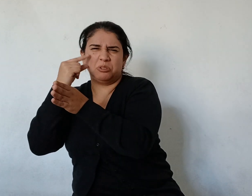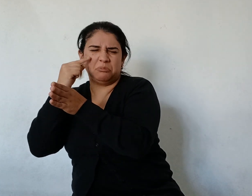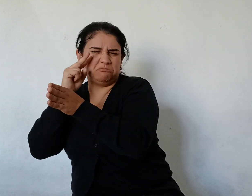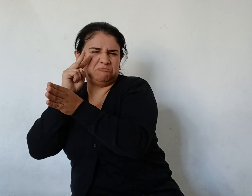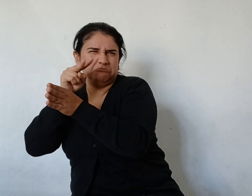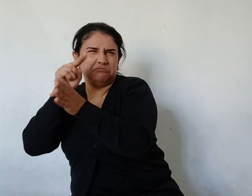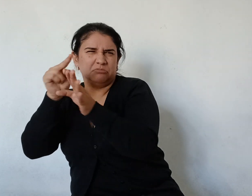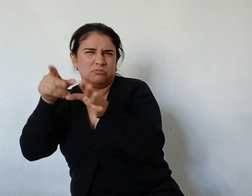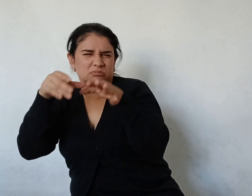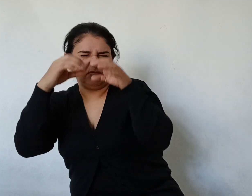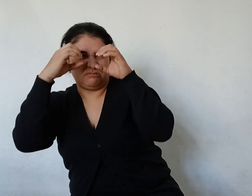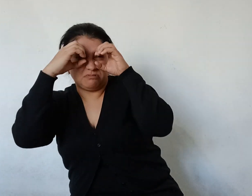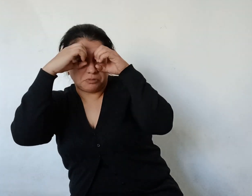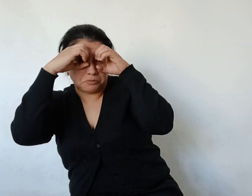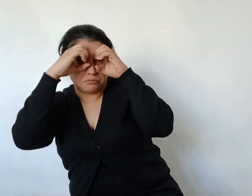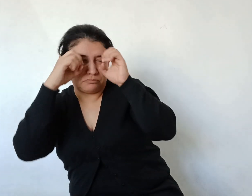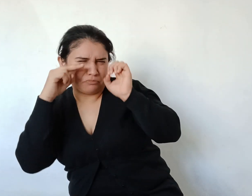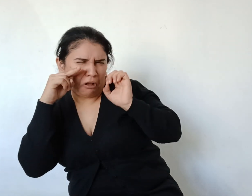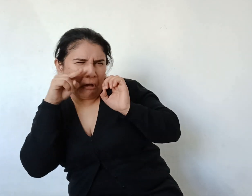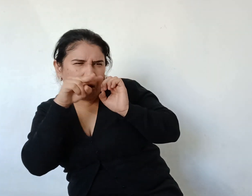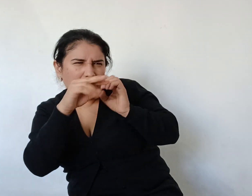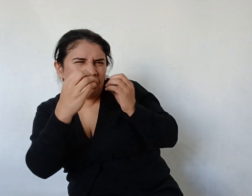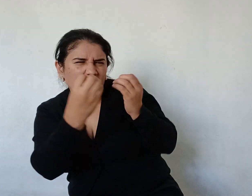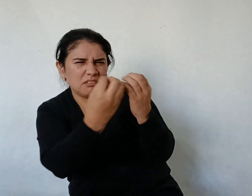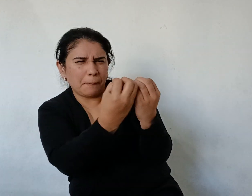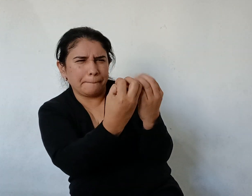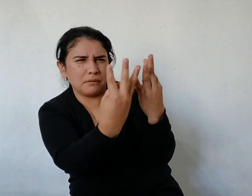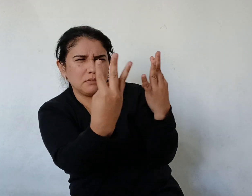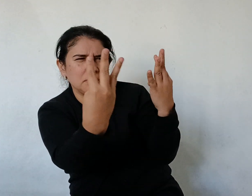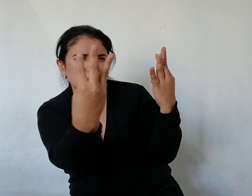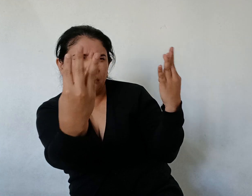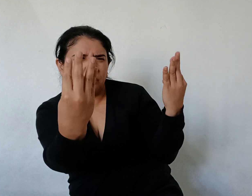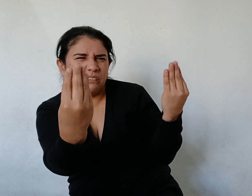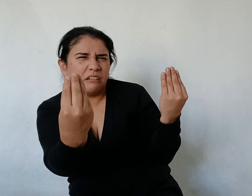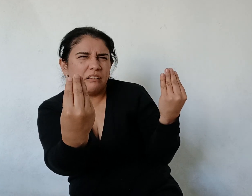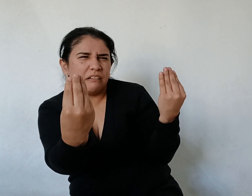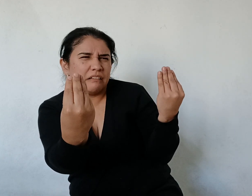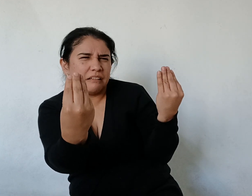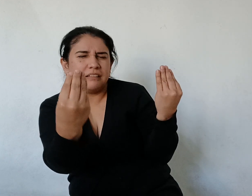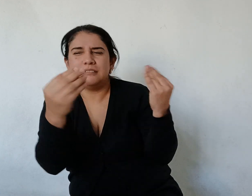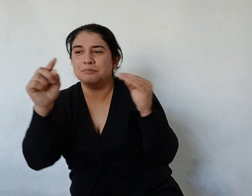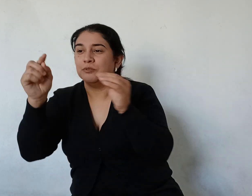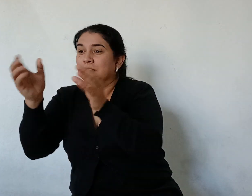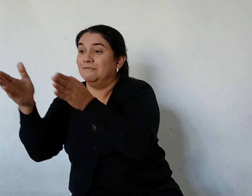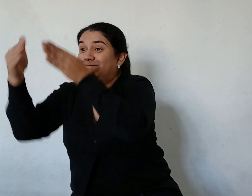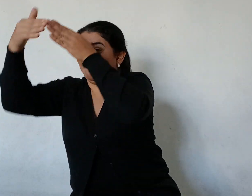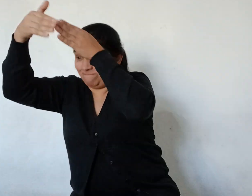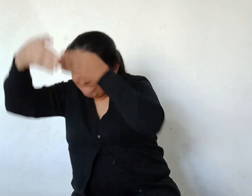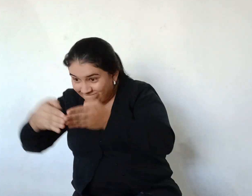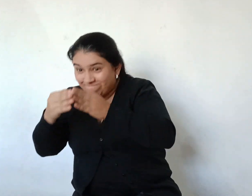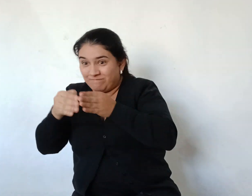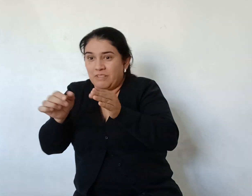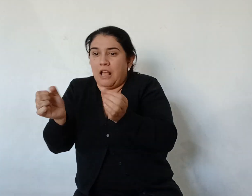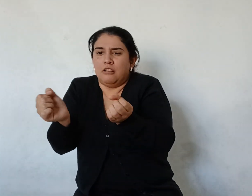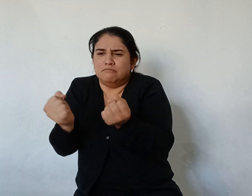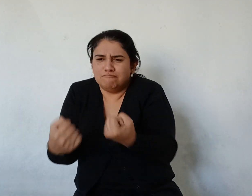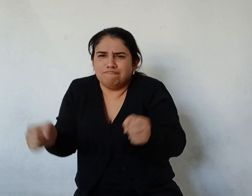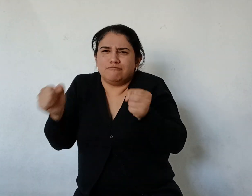atravesada en el río Y mandaron un bote a ver qué era aquello que les impedía pasar Entonces Los